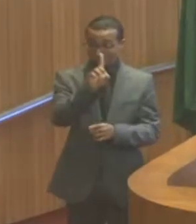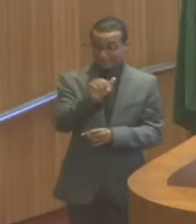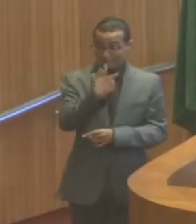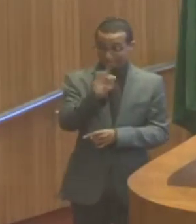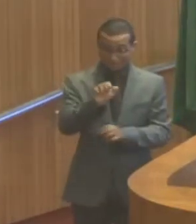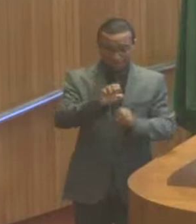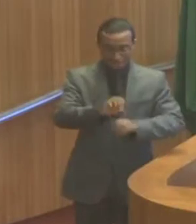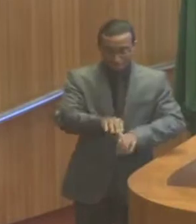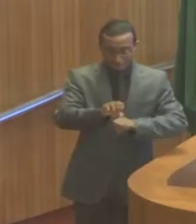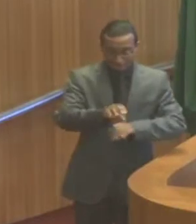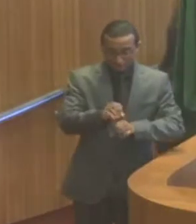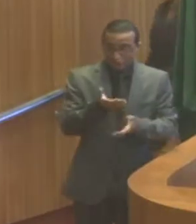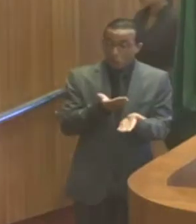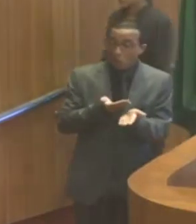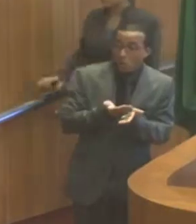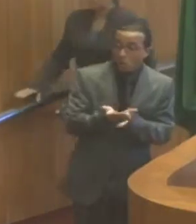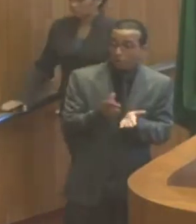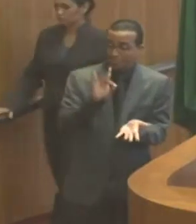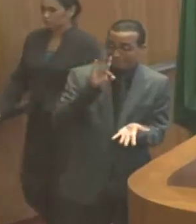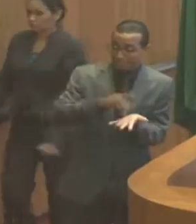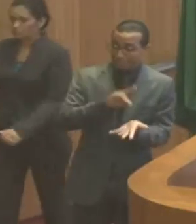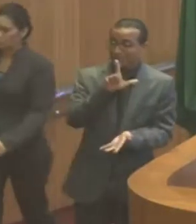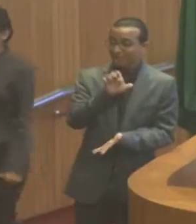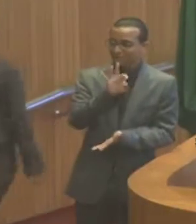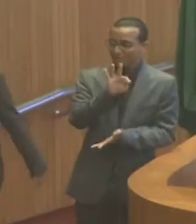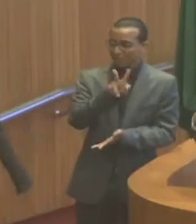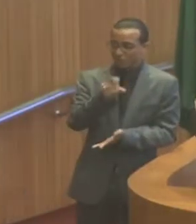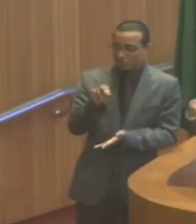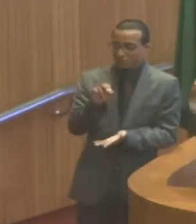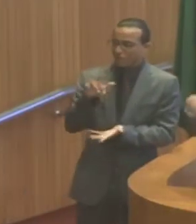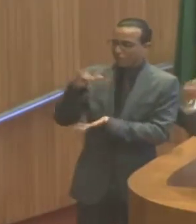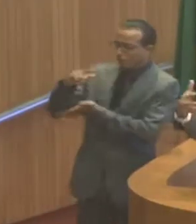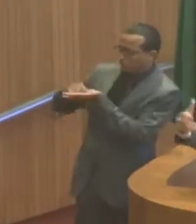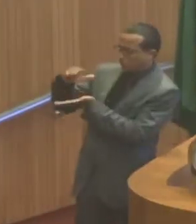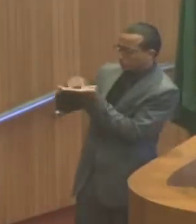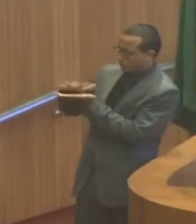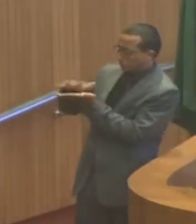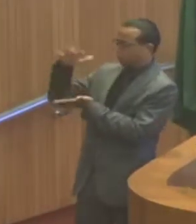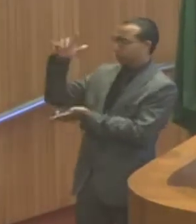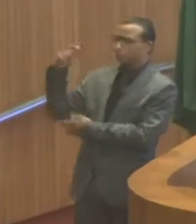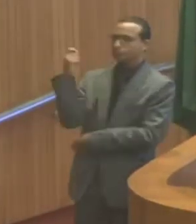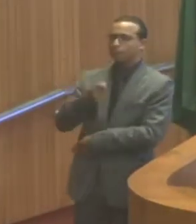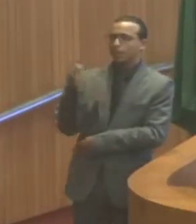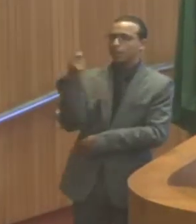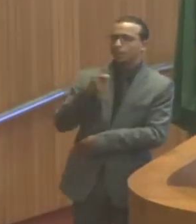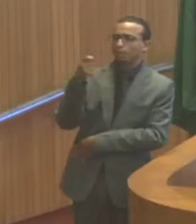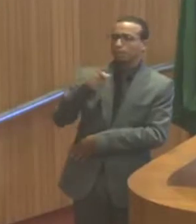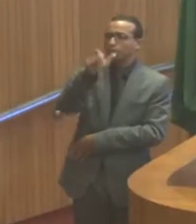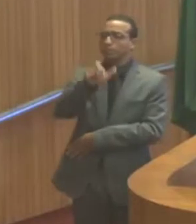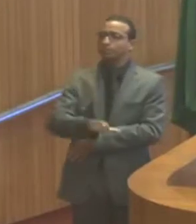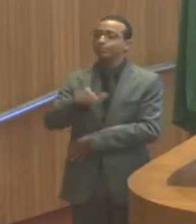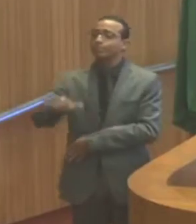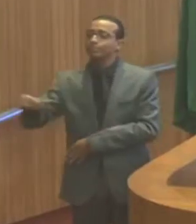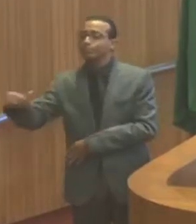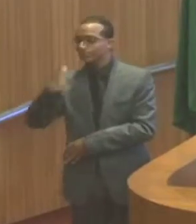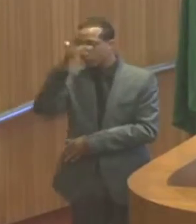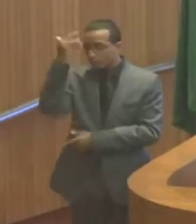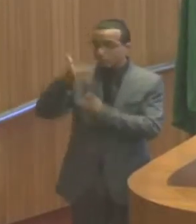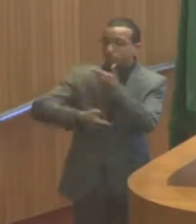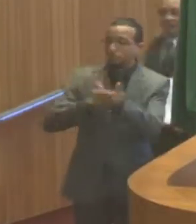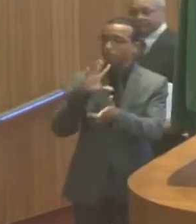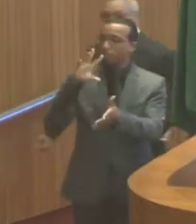do ensino eletivo, início do ensino eletivo, com a burocracia para pagamento do funcionamento dessas Casas.